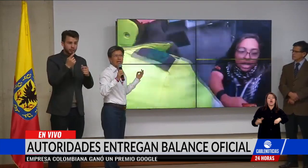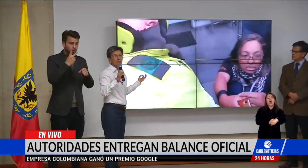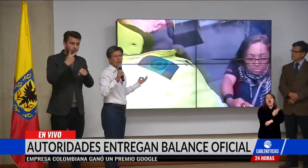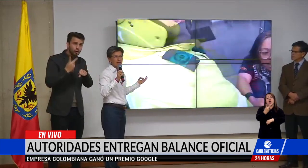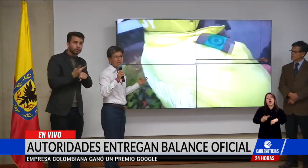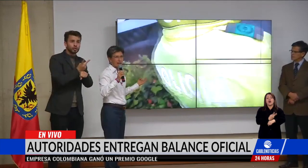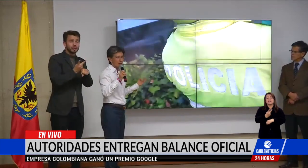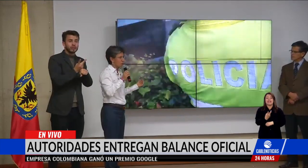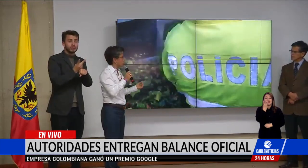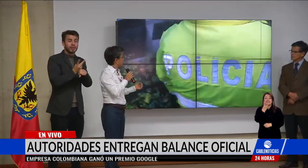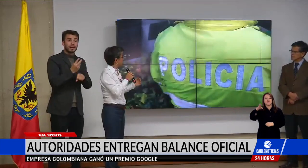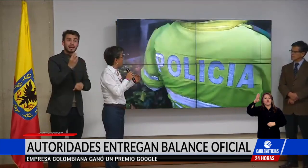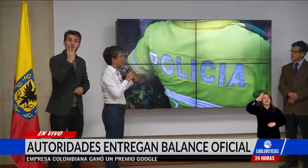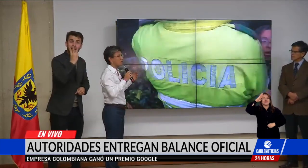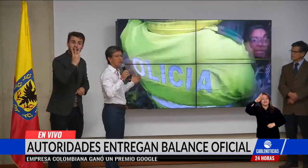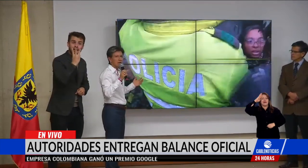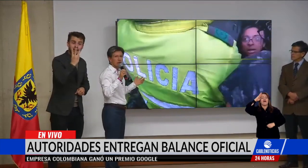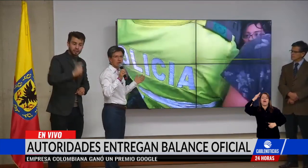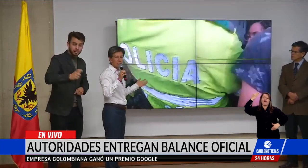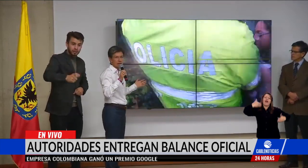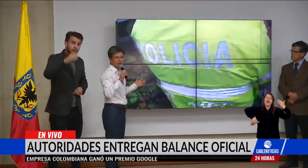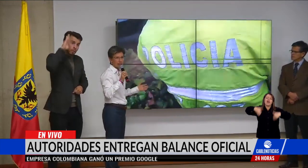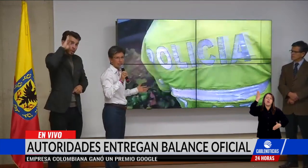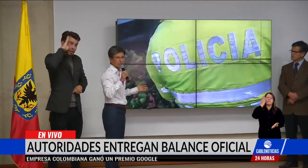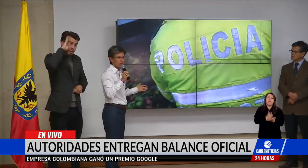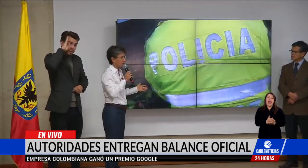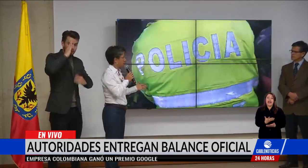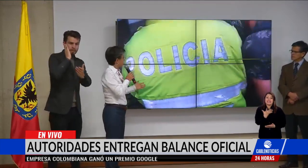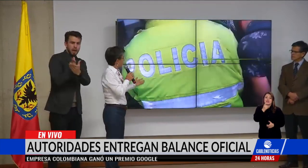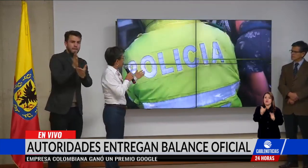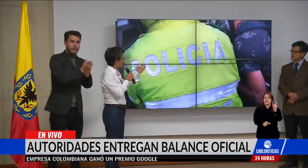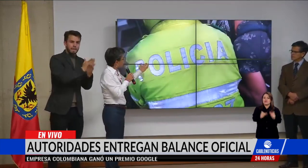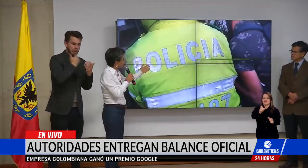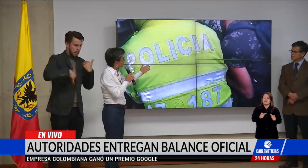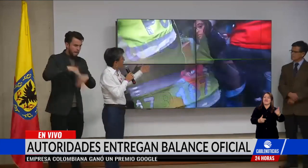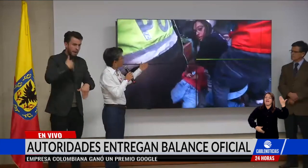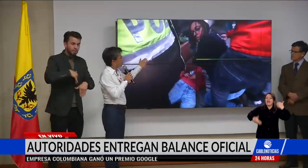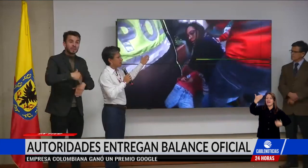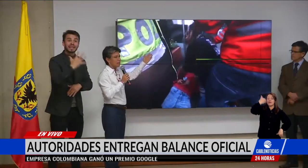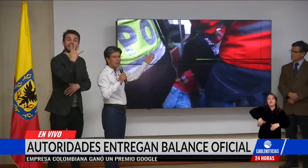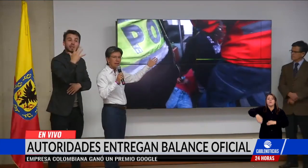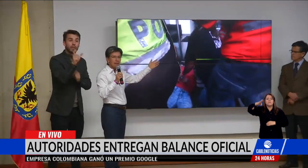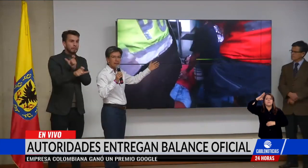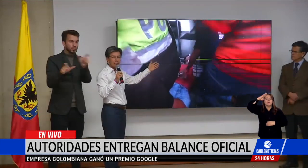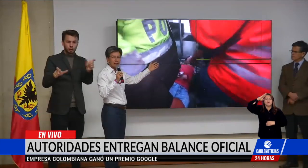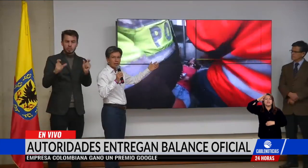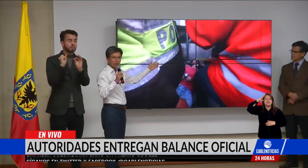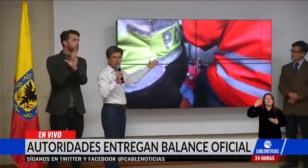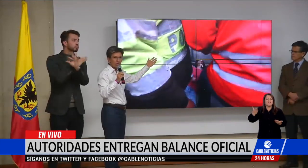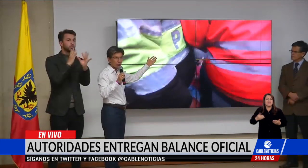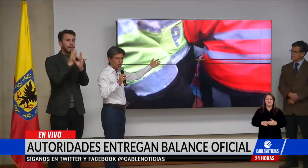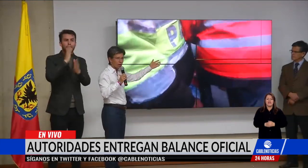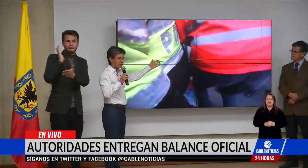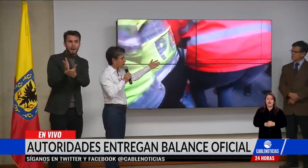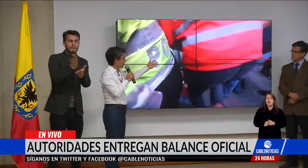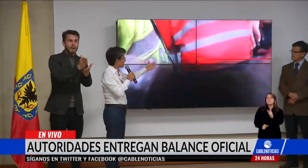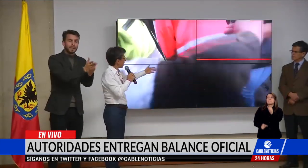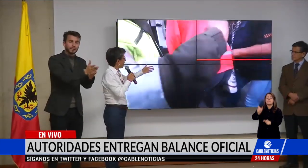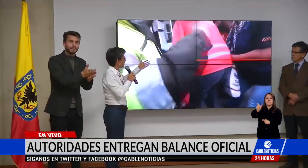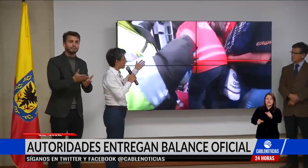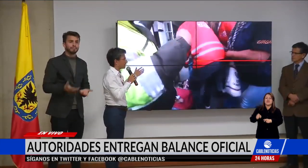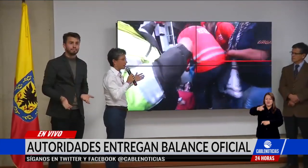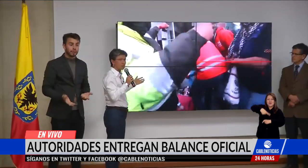hay tres policías heridos y hay cinco civiles heridos. La policía y los gestores de